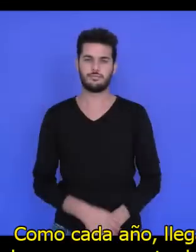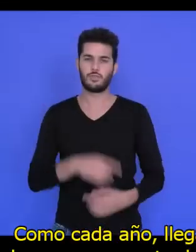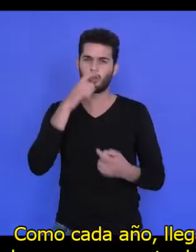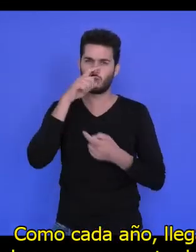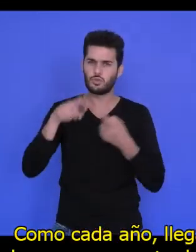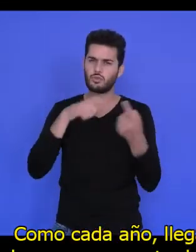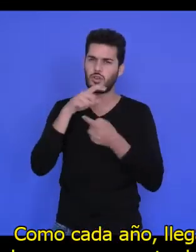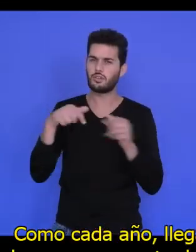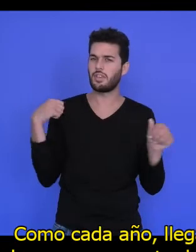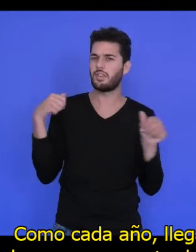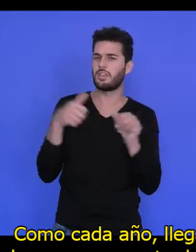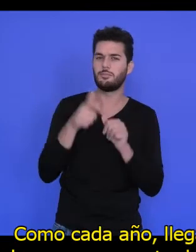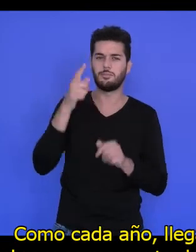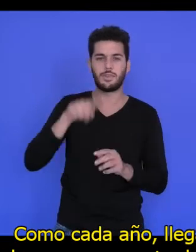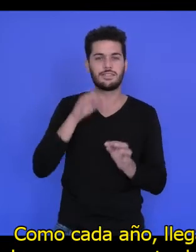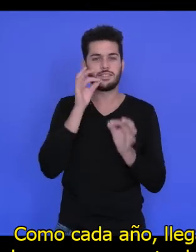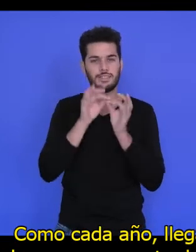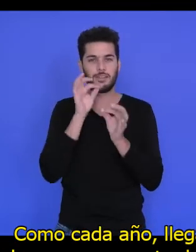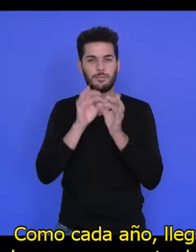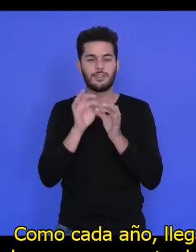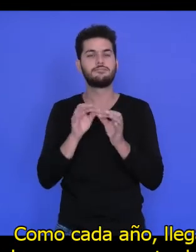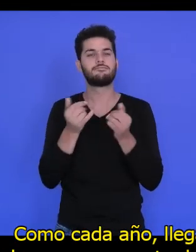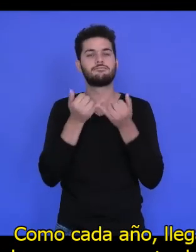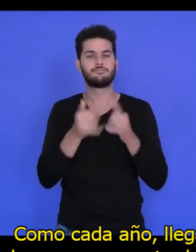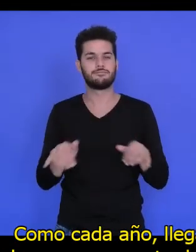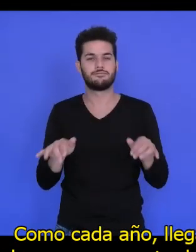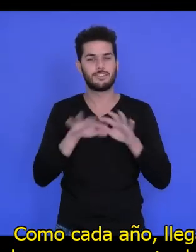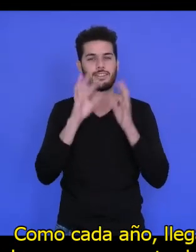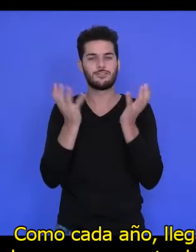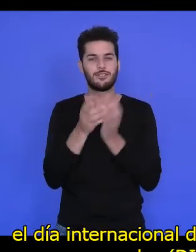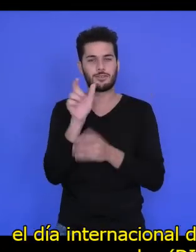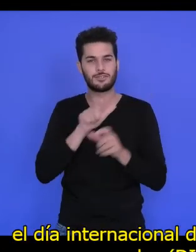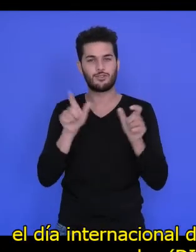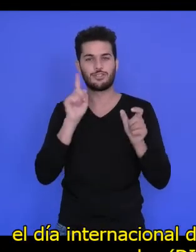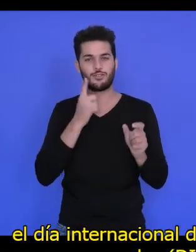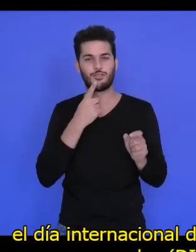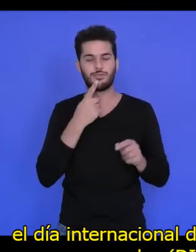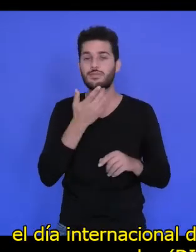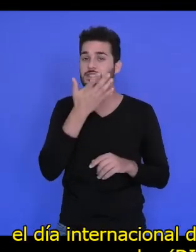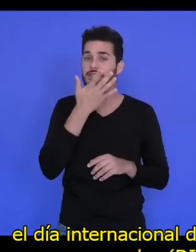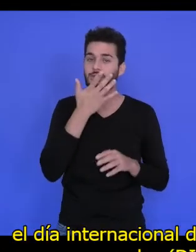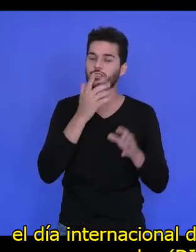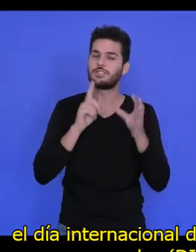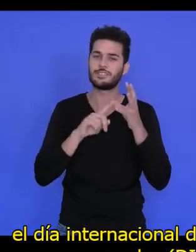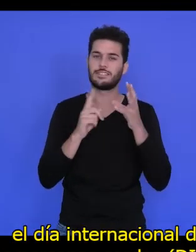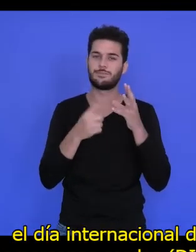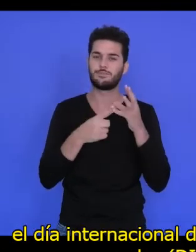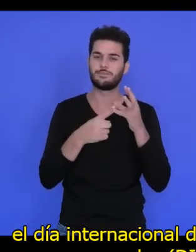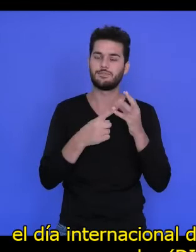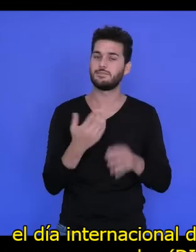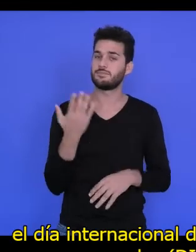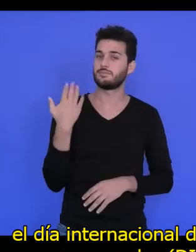Como cada año llega septiembre y es momento de celebrar el Día Internacional de las Personas Sordas.